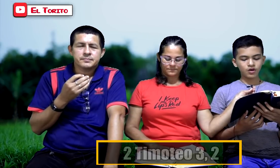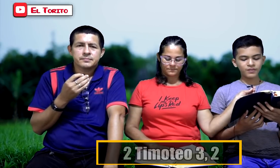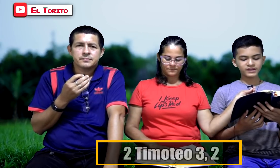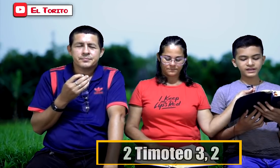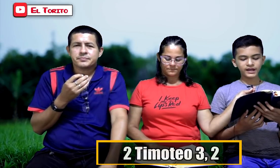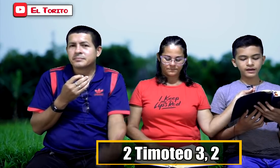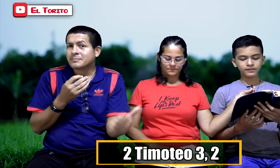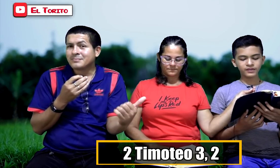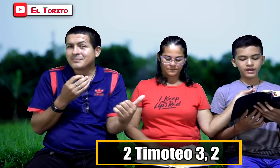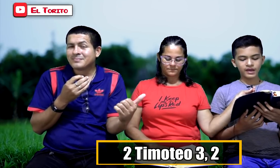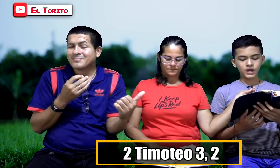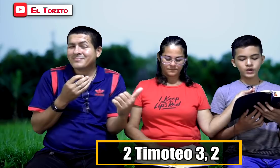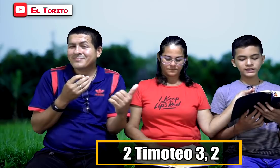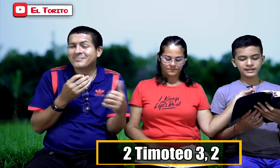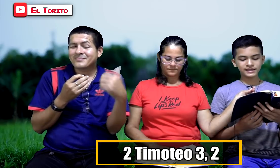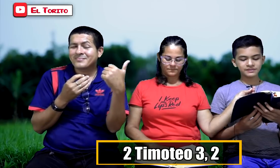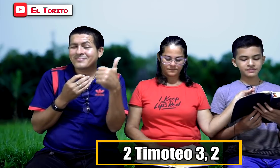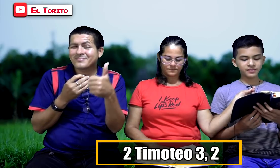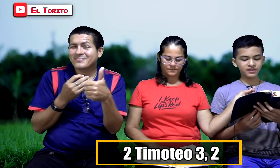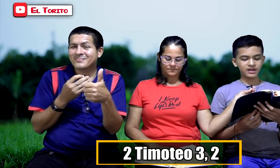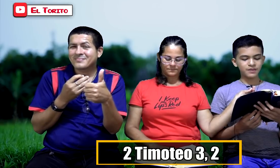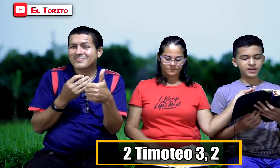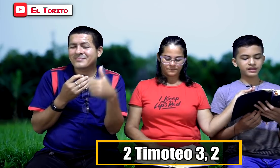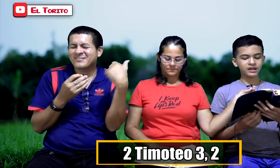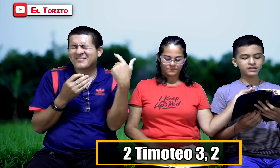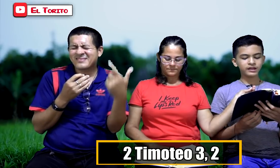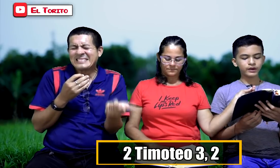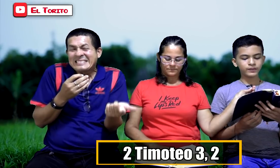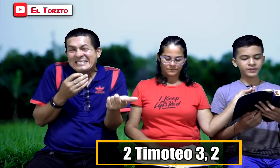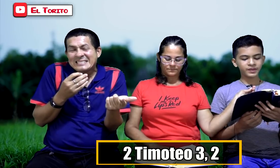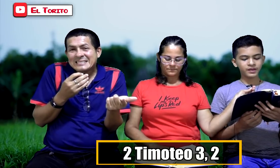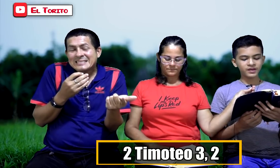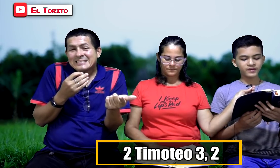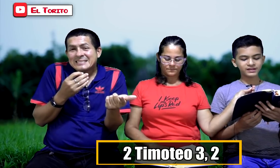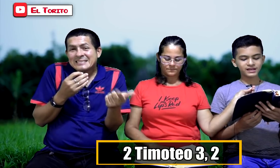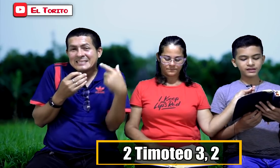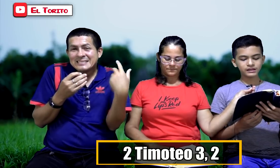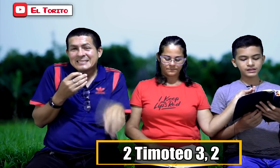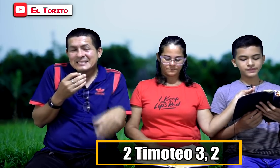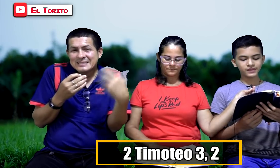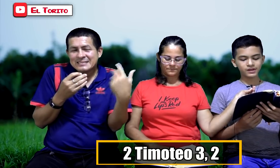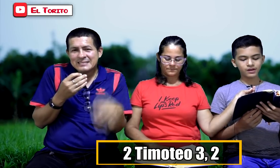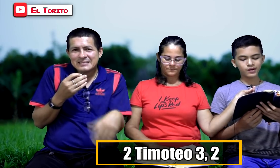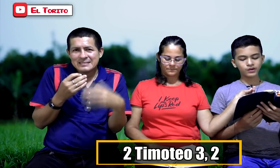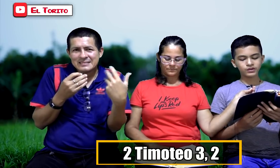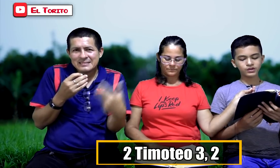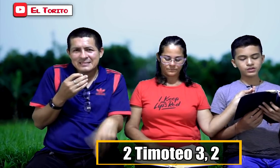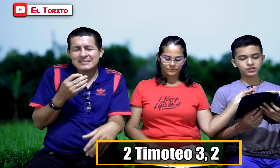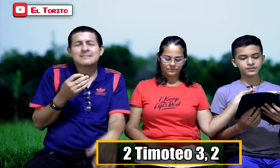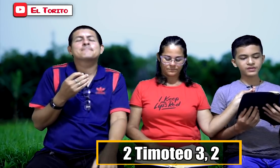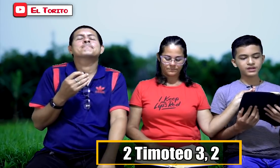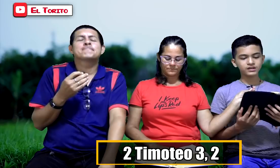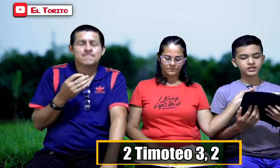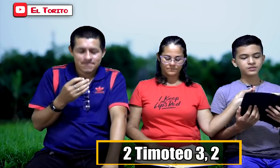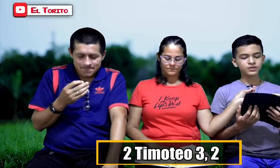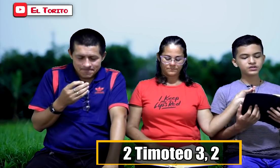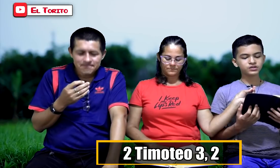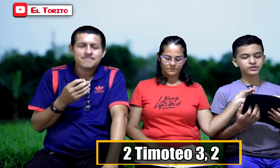hombres serán egoístas, amantes del dinero, jarsantes, orgullosos. Chismosos,